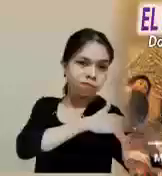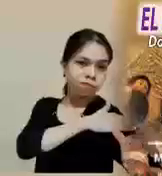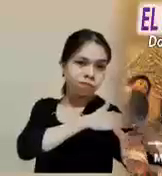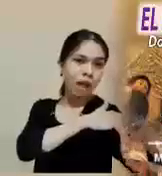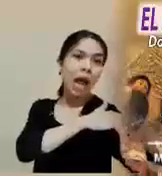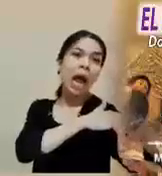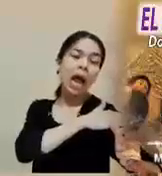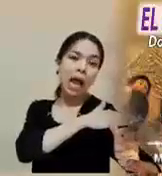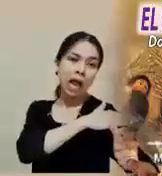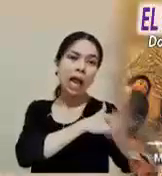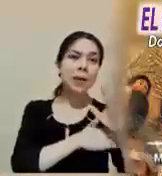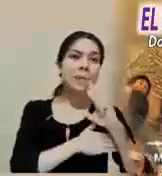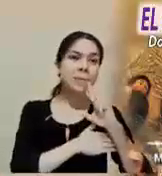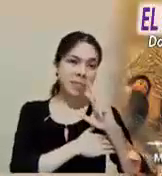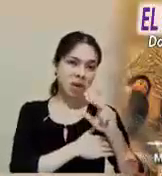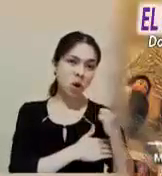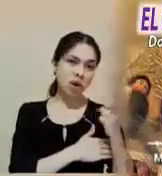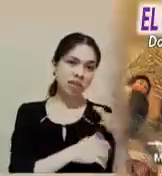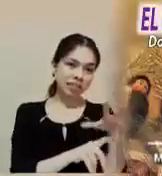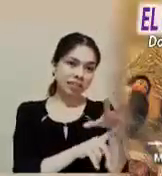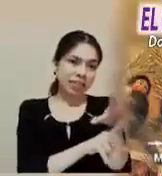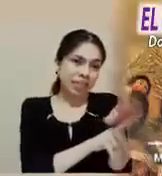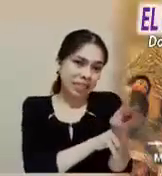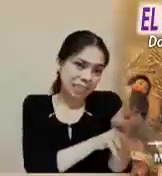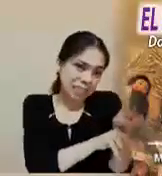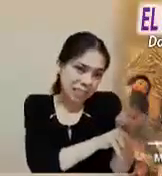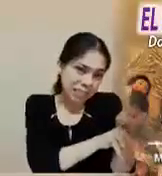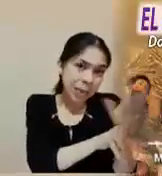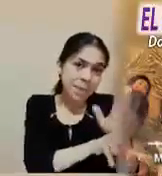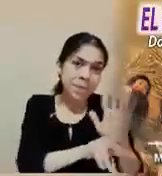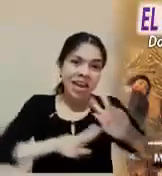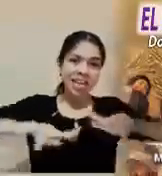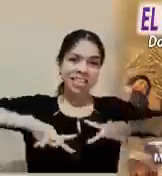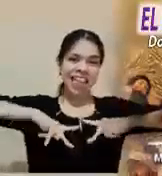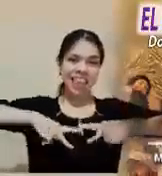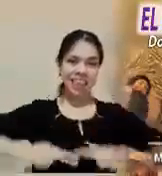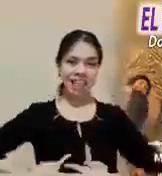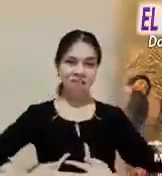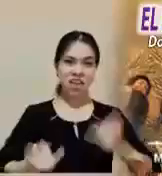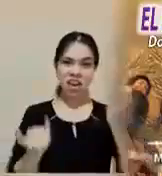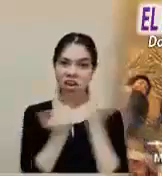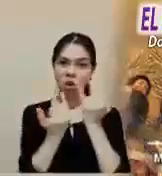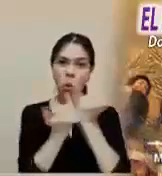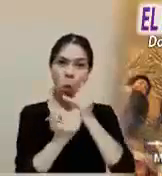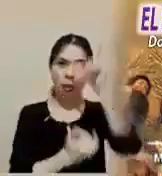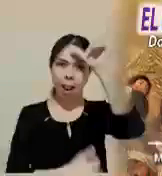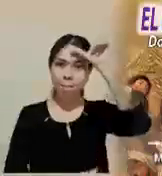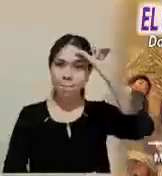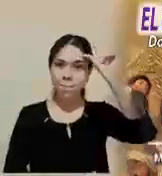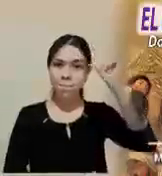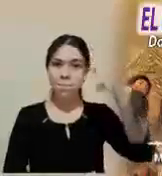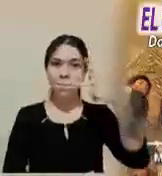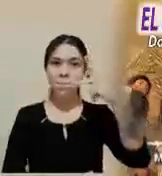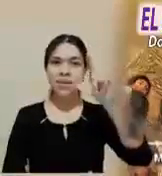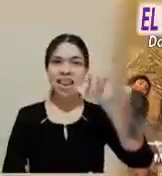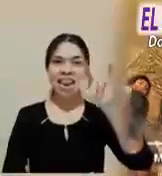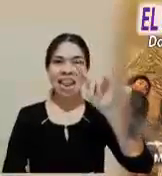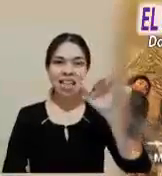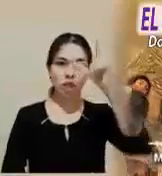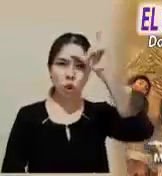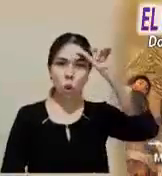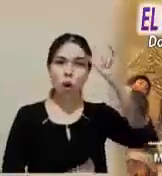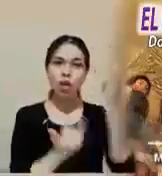ideología intransigente. Somos débiles como Pilato, que no ha encontrado ningún delito,